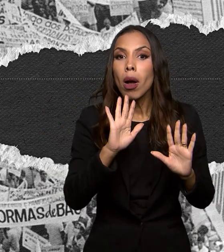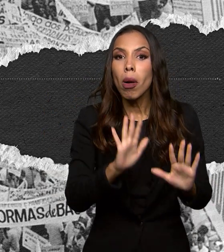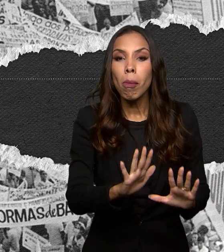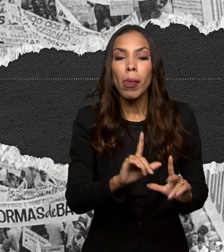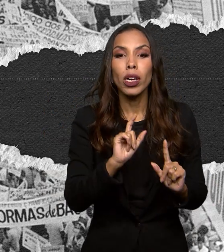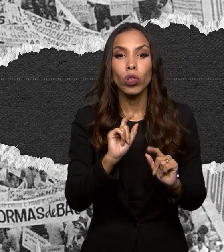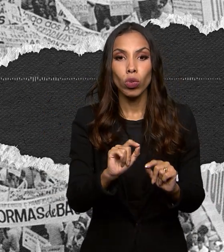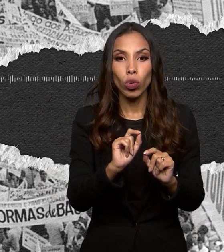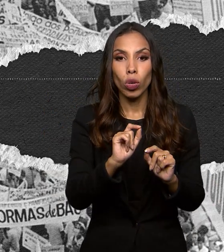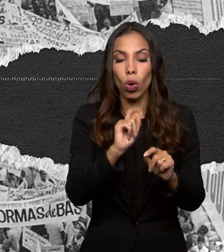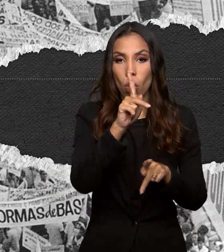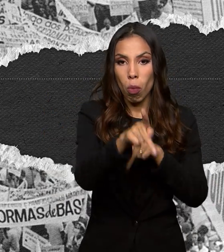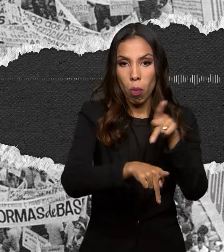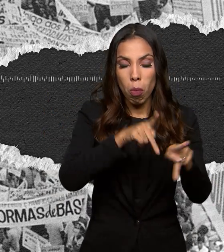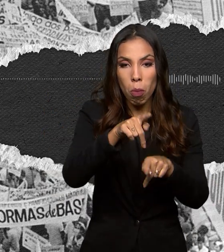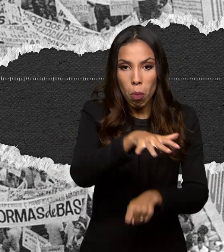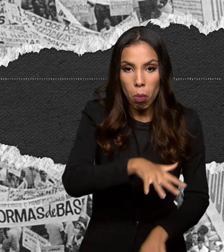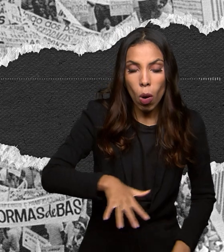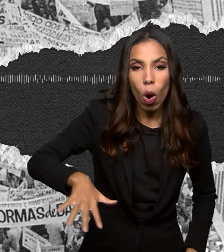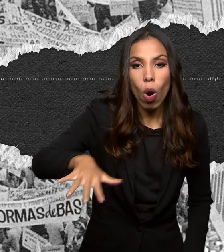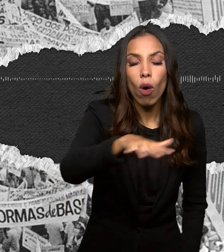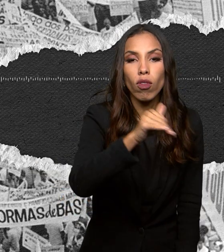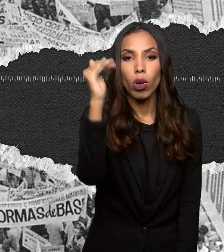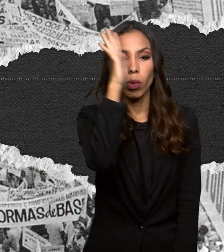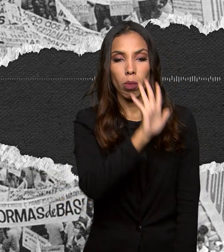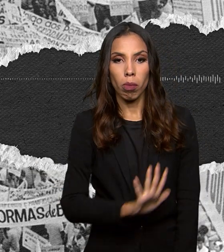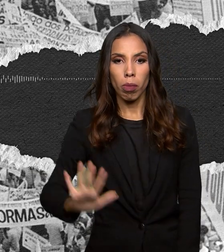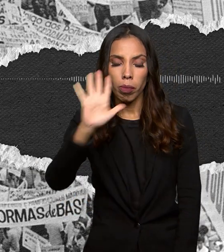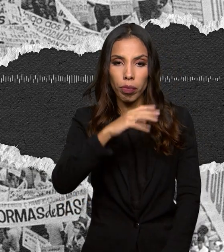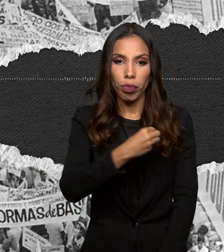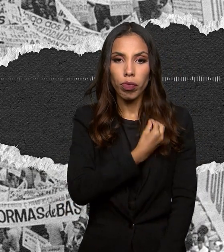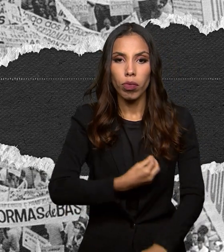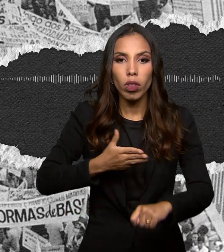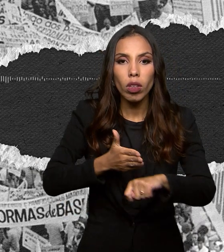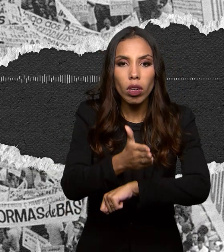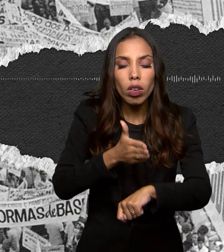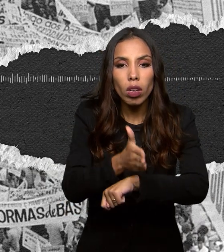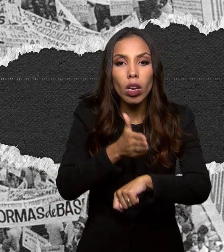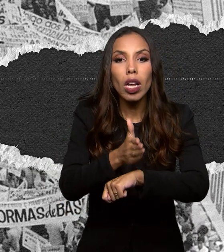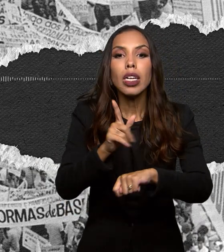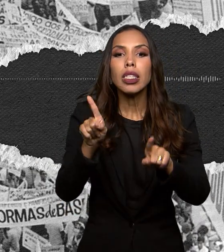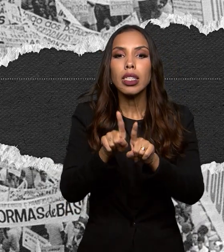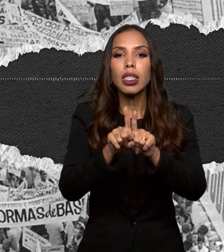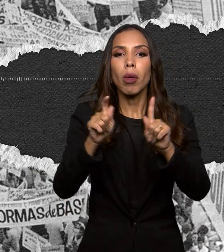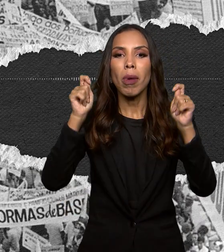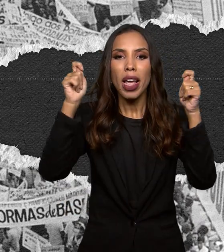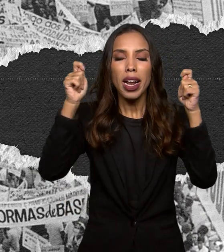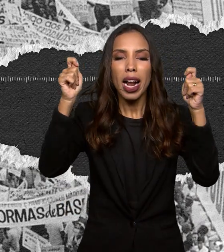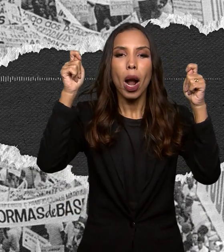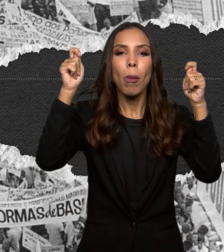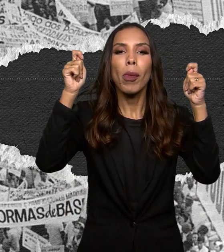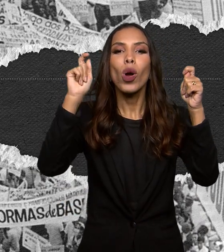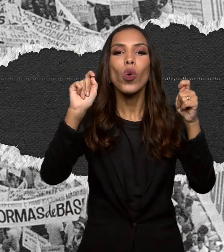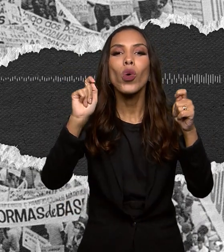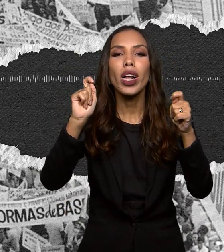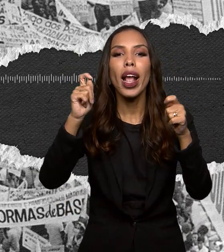inclusive do Brasil ela participou ativamente da campanha do petróleo é nosso pela criação da Petrobras e ela